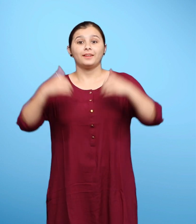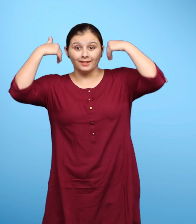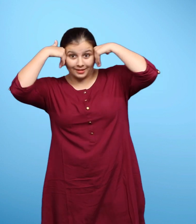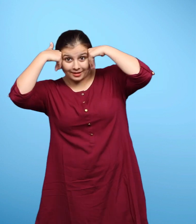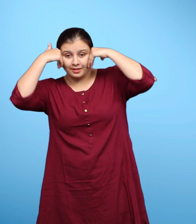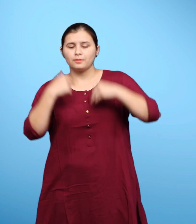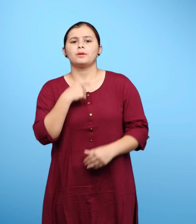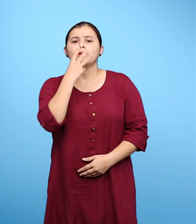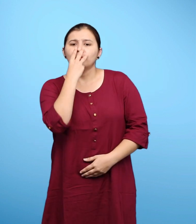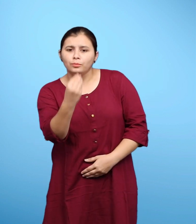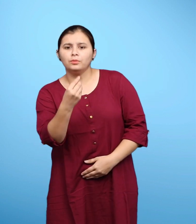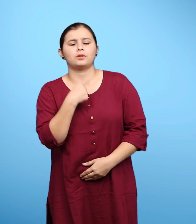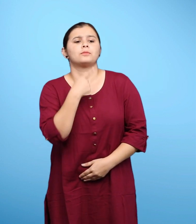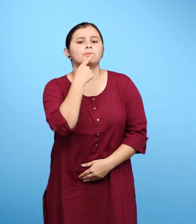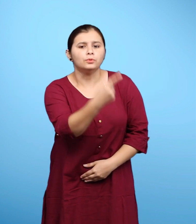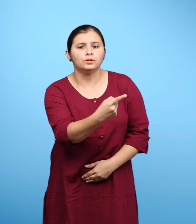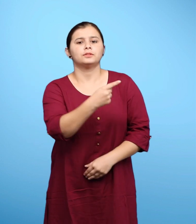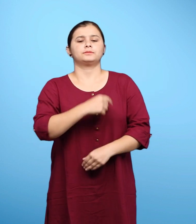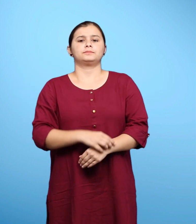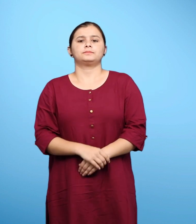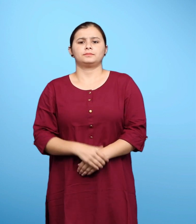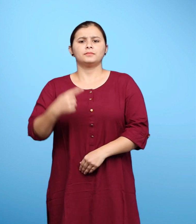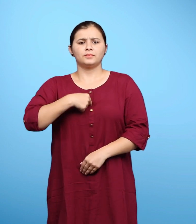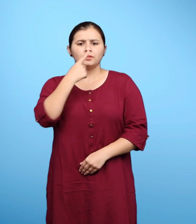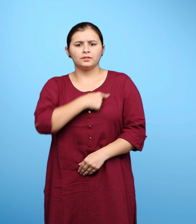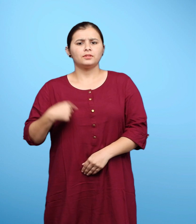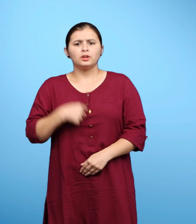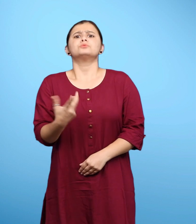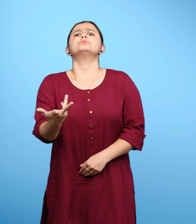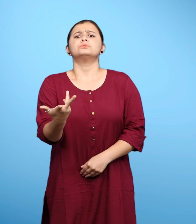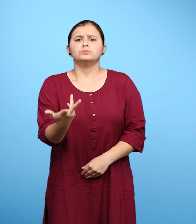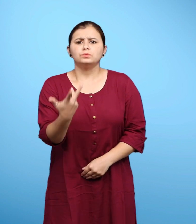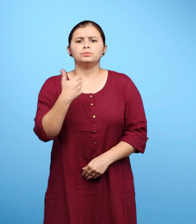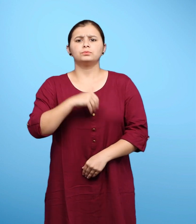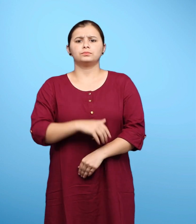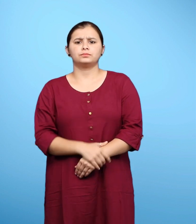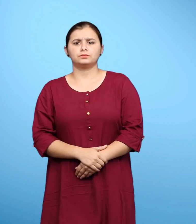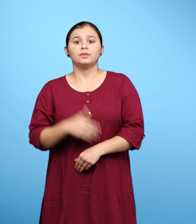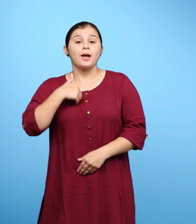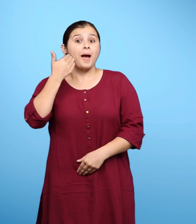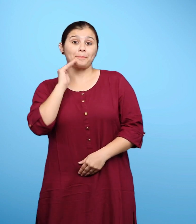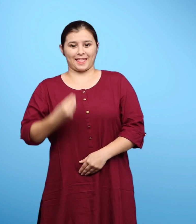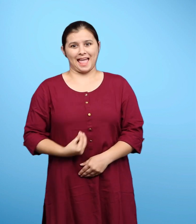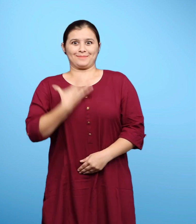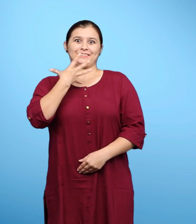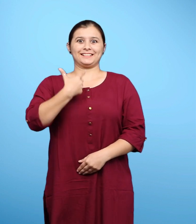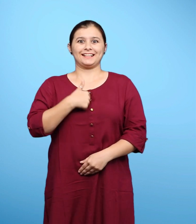गधा सियार से बोलता है मैंने क्या गलत किया है दोस्त खुशी में गाना गाना